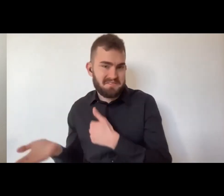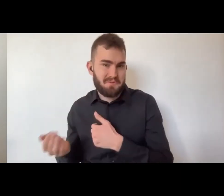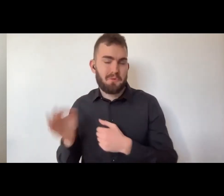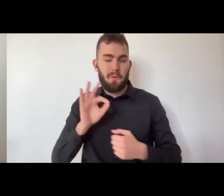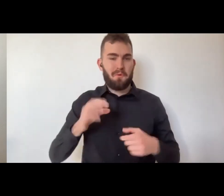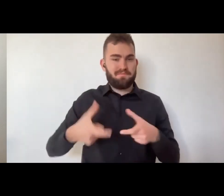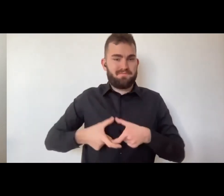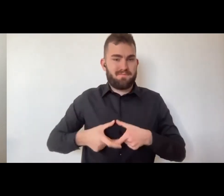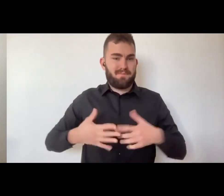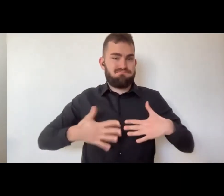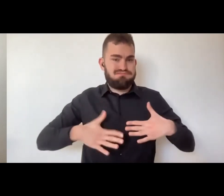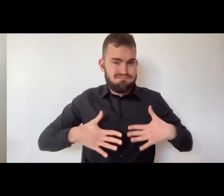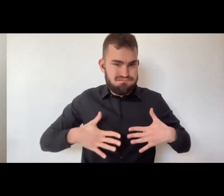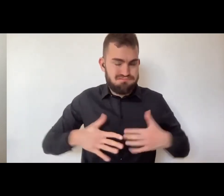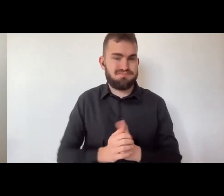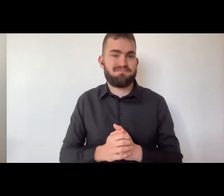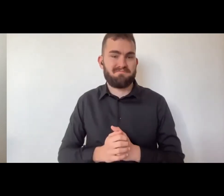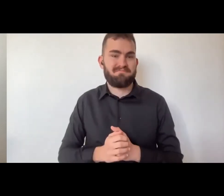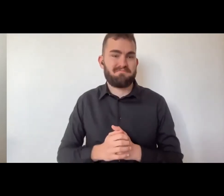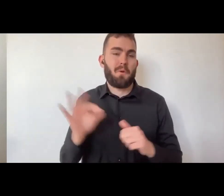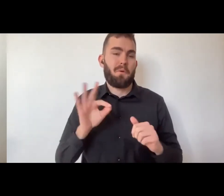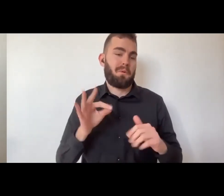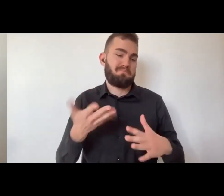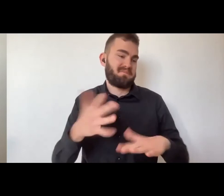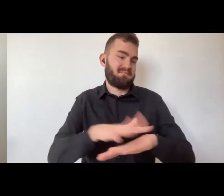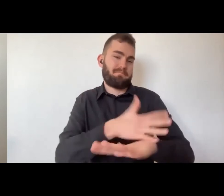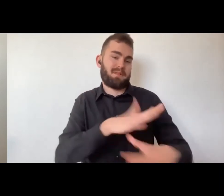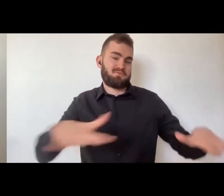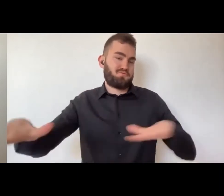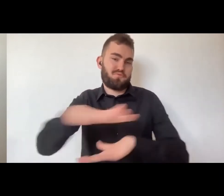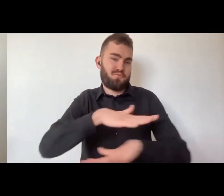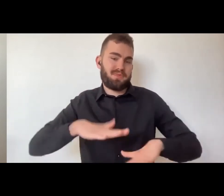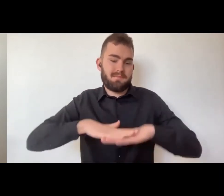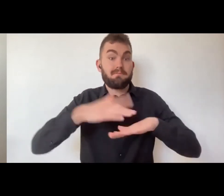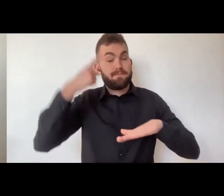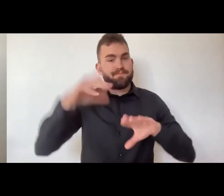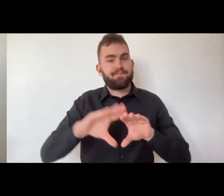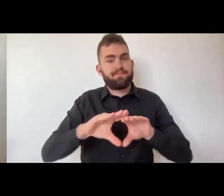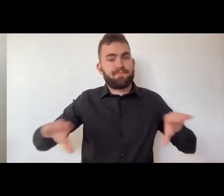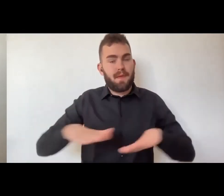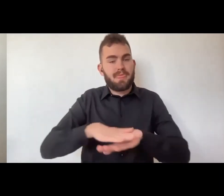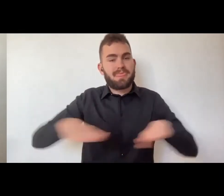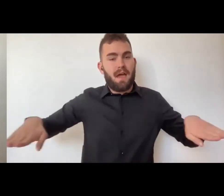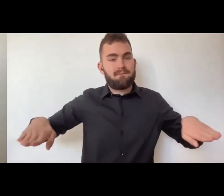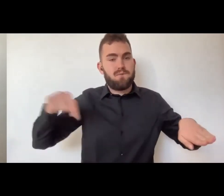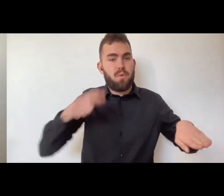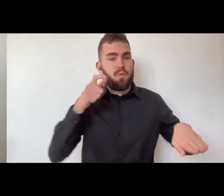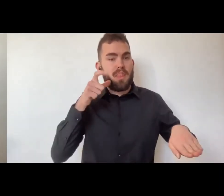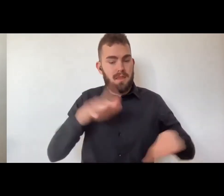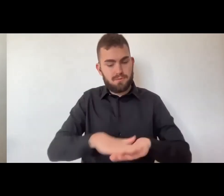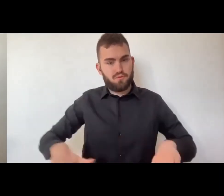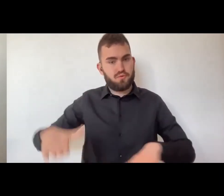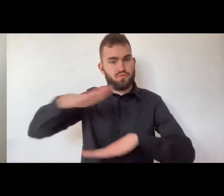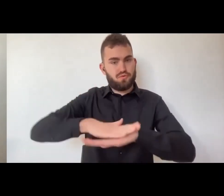possono essere percepite da una cassa molto vicino oppure da un sistema di vibrazioni che può essere appoggiato al petto oppure da una